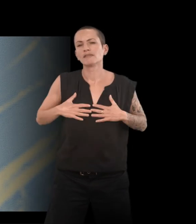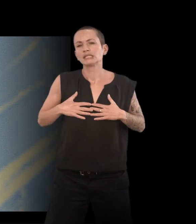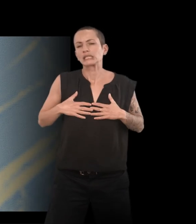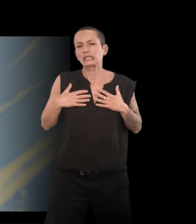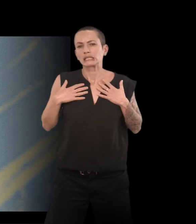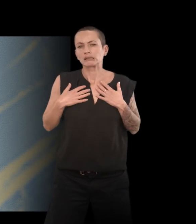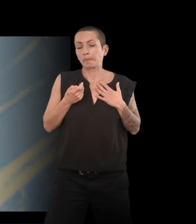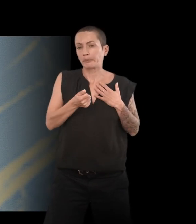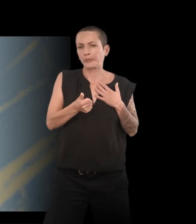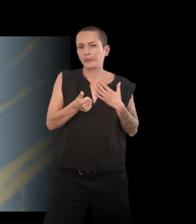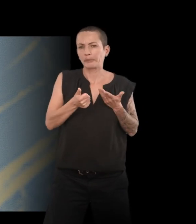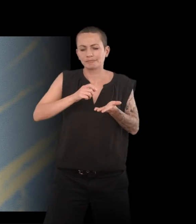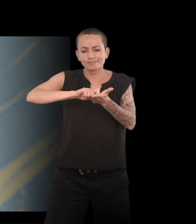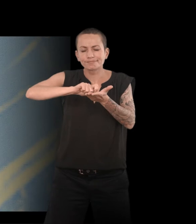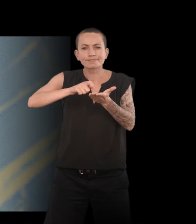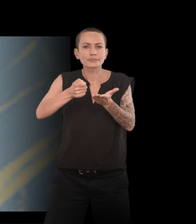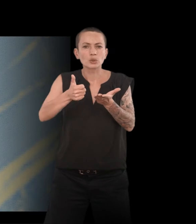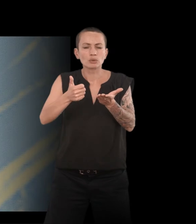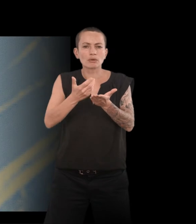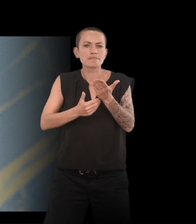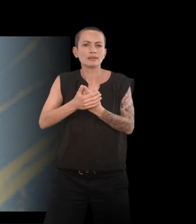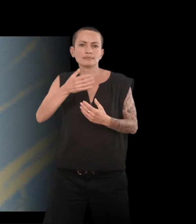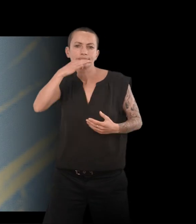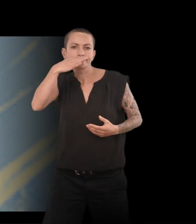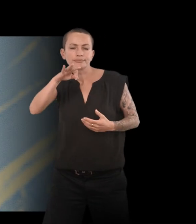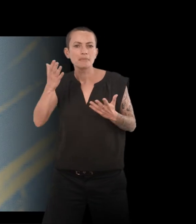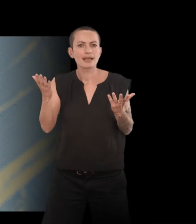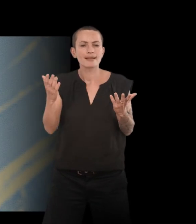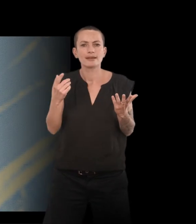réduite. Je pense que c'est plutôt